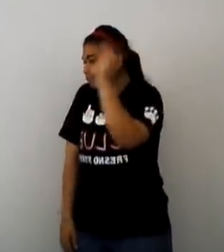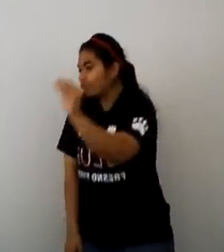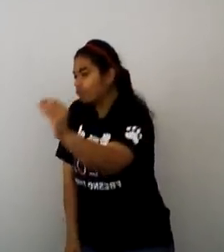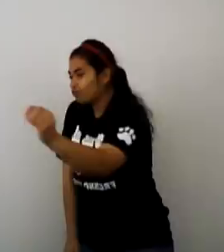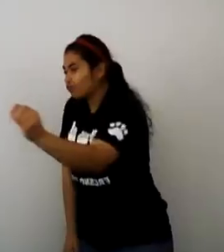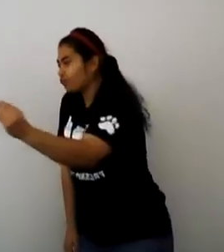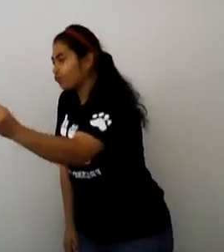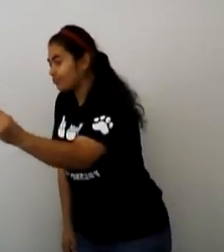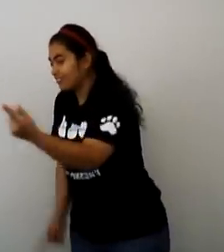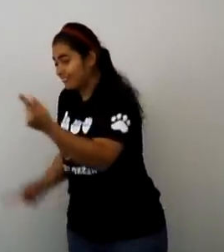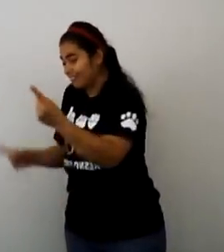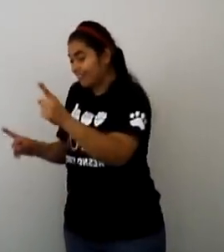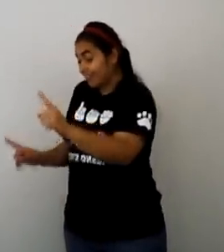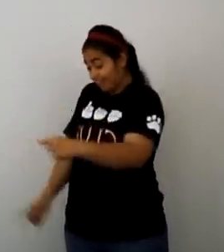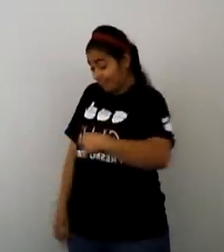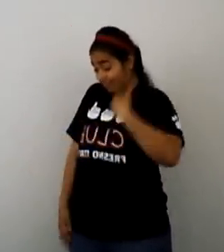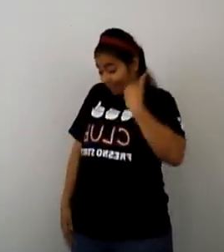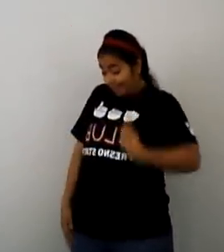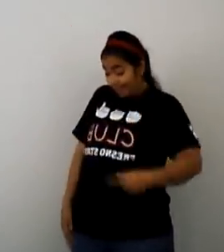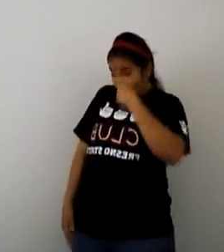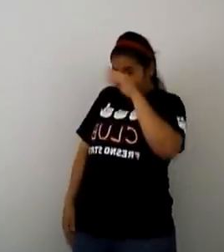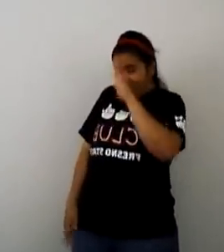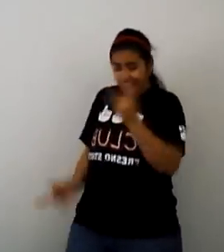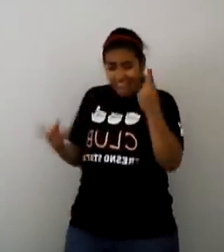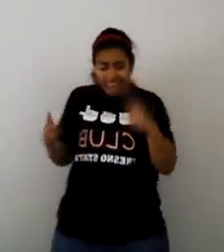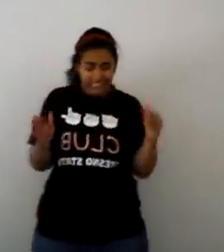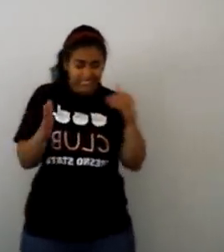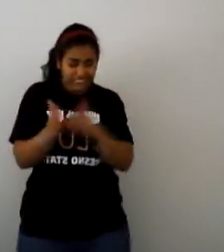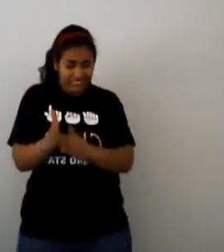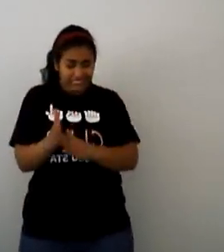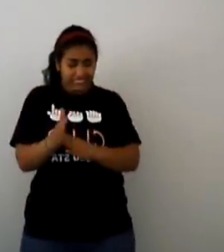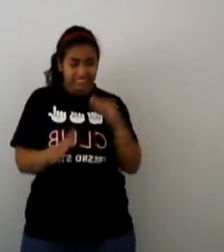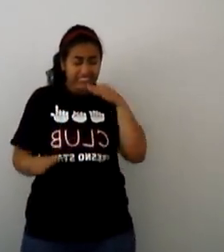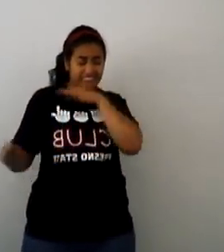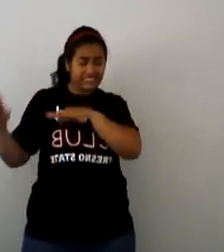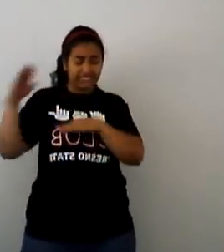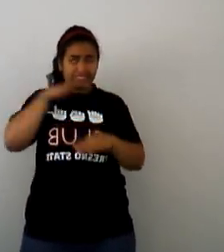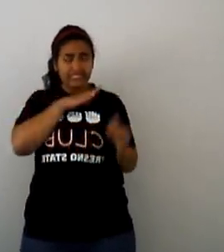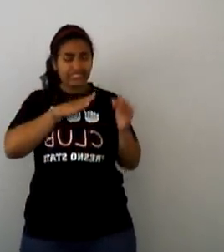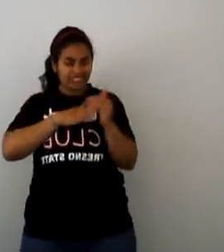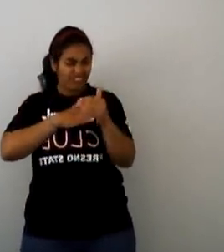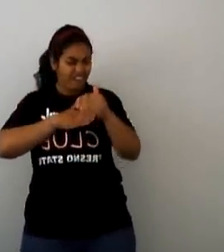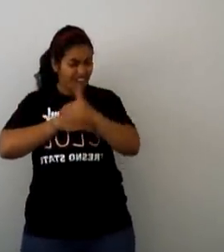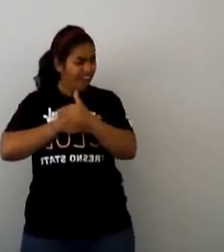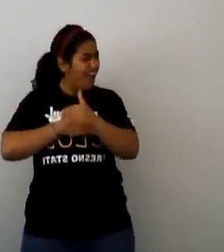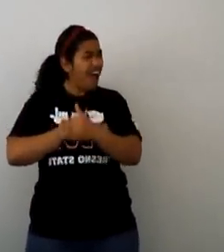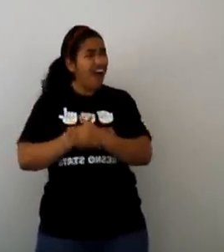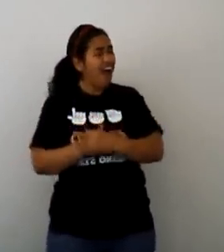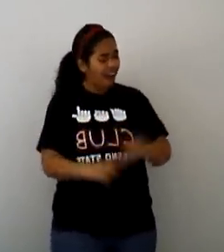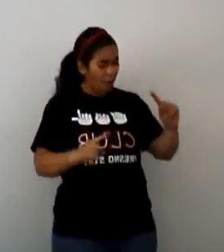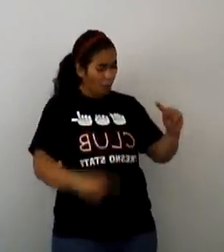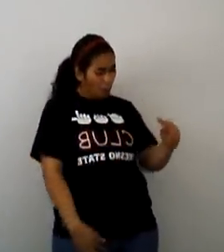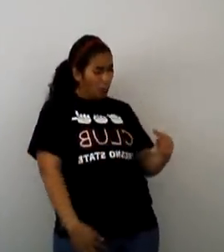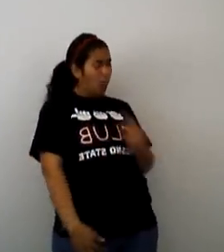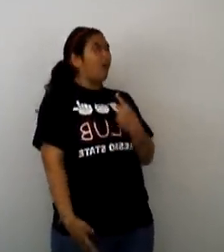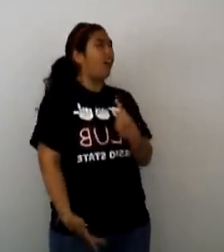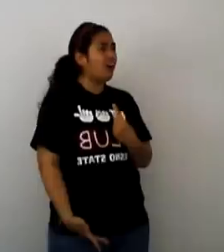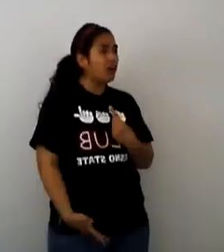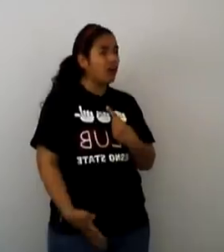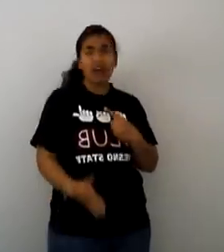Estoy aquí Volvieron a engañarte, a mentirte, a decepcionarte Volvieron a traicionarte, ya lo